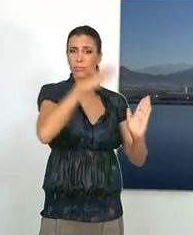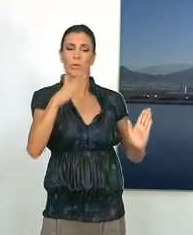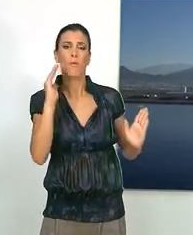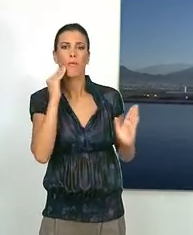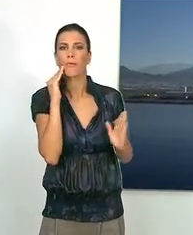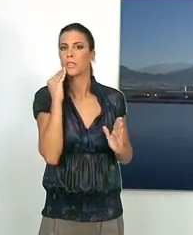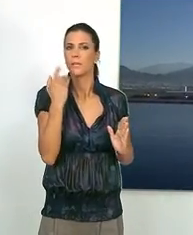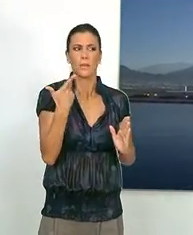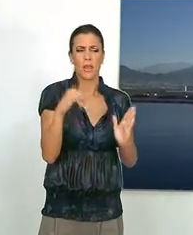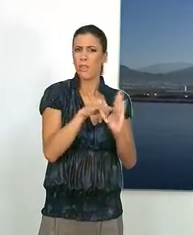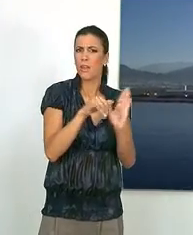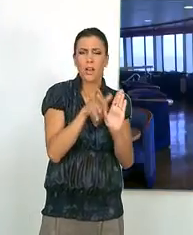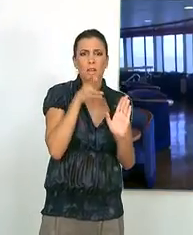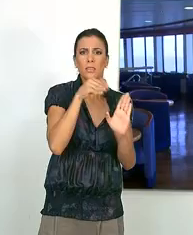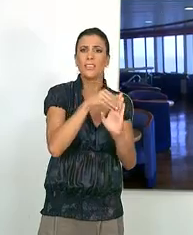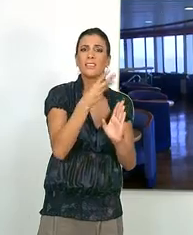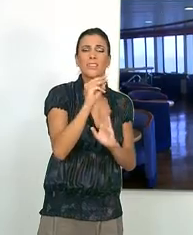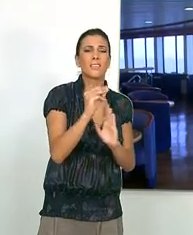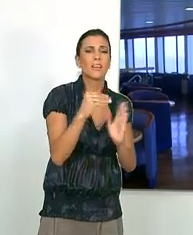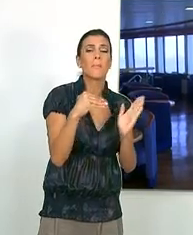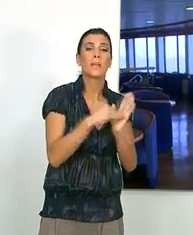transportado a cerca de 30.000 pasajeros.